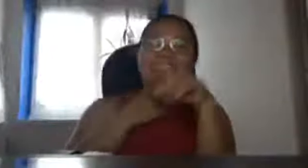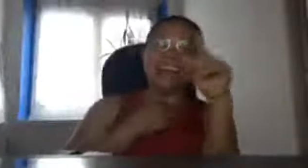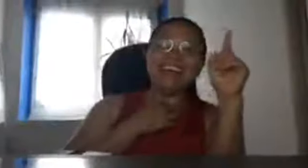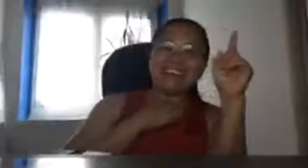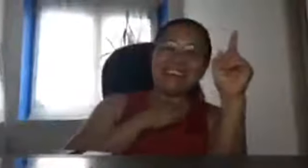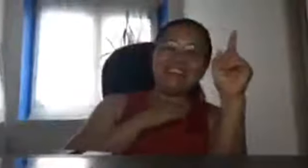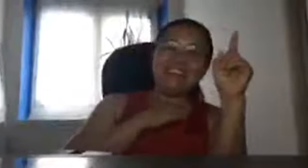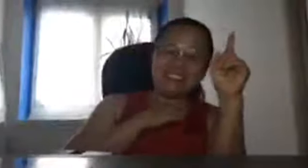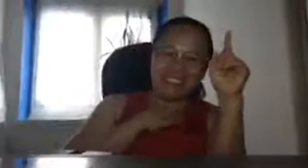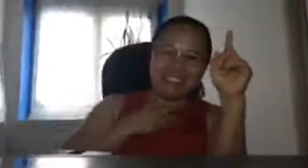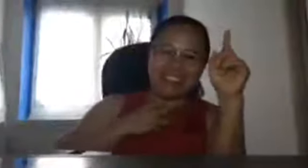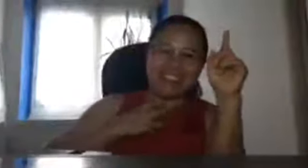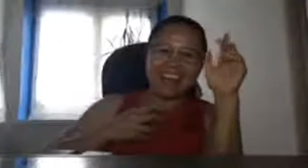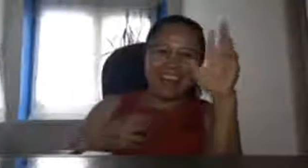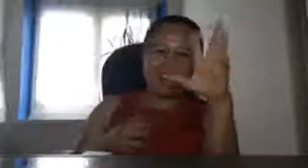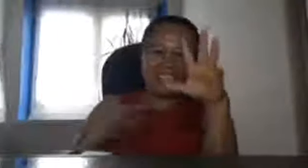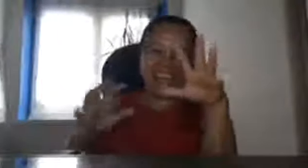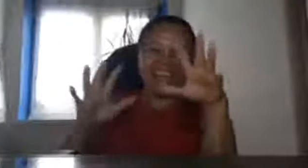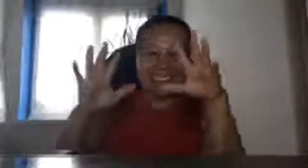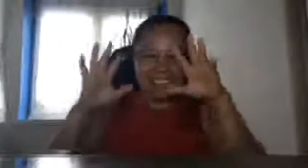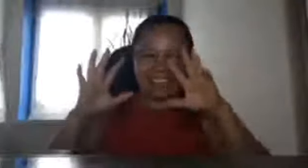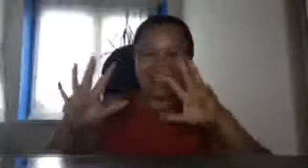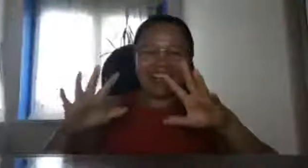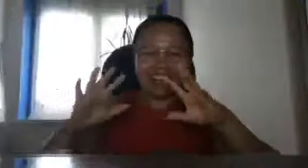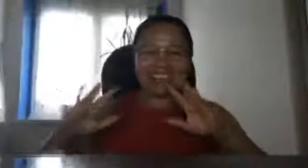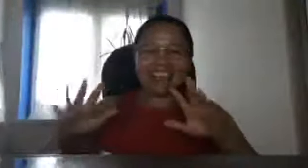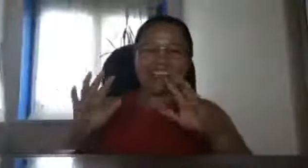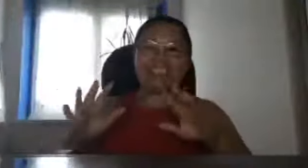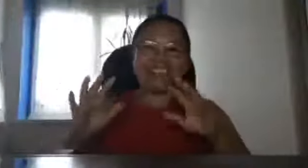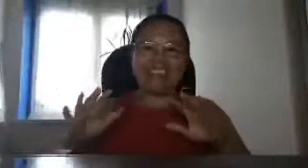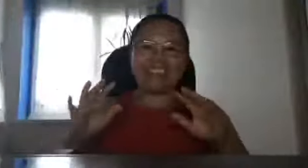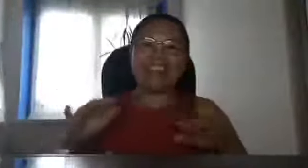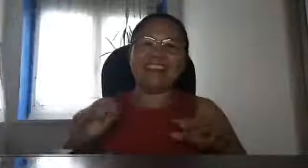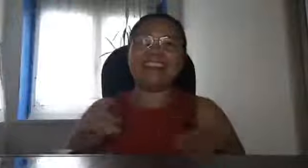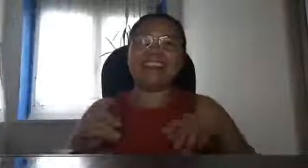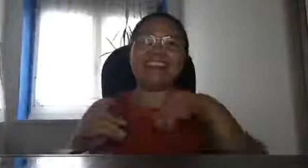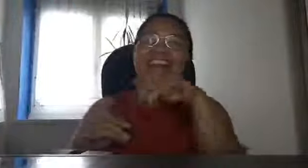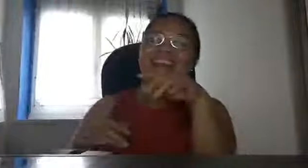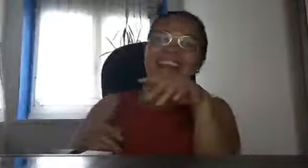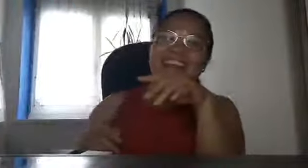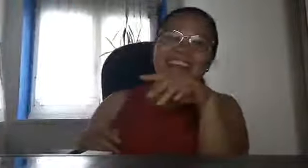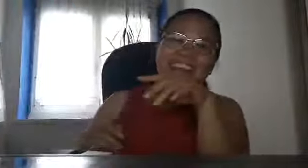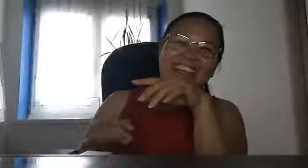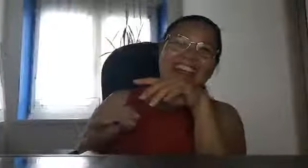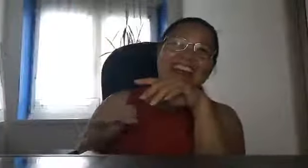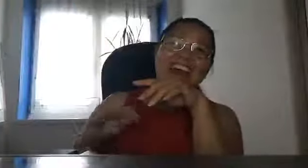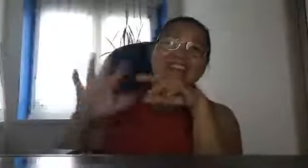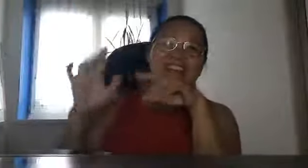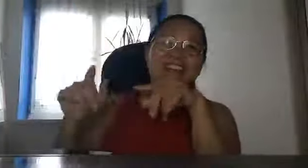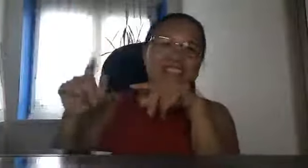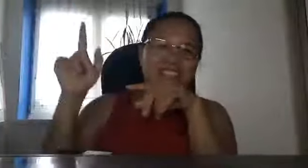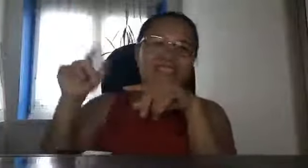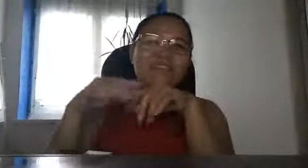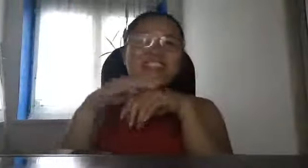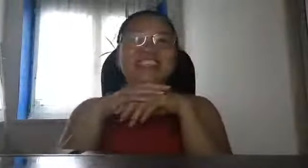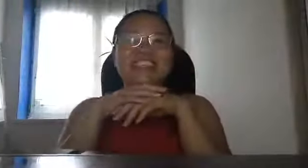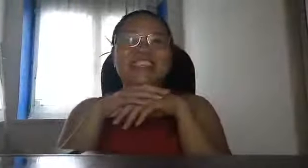sabi ni Lord Amelita easy take easy I will do this for you